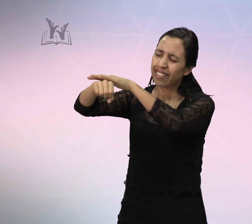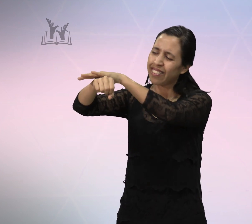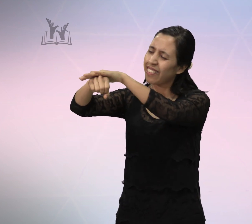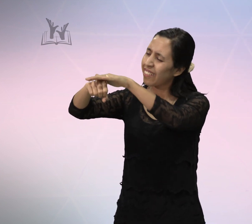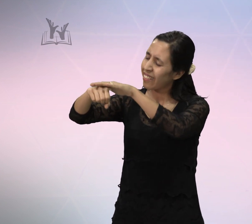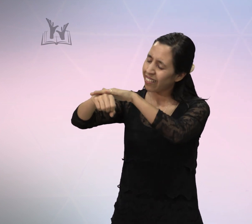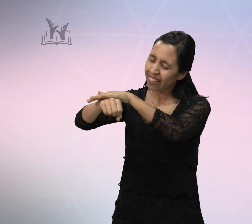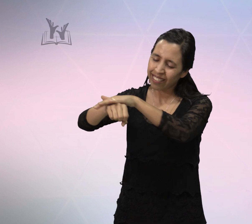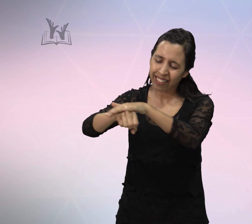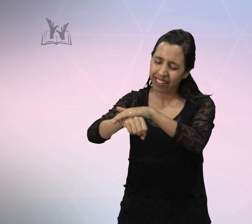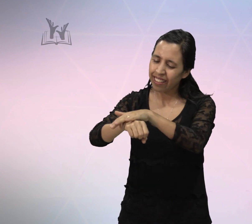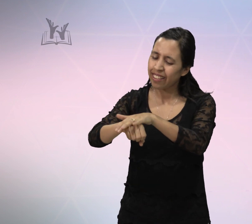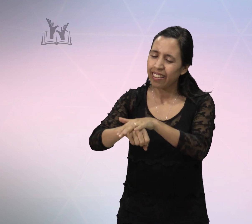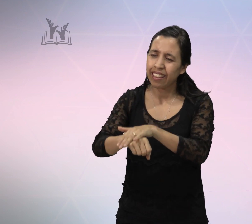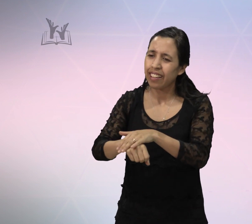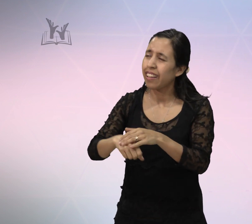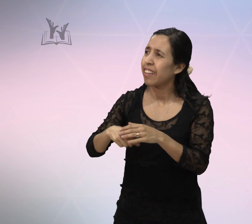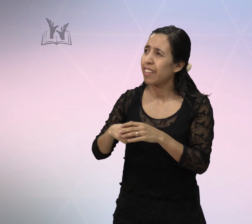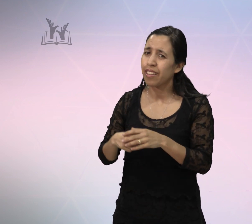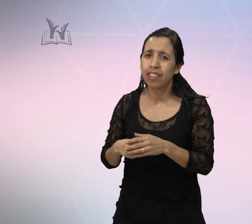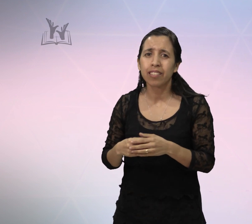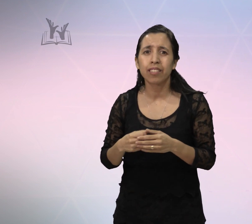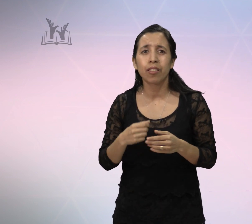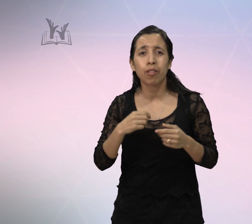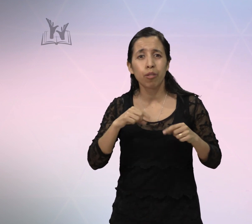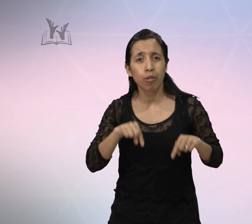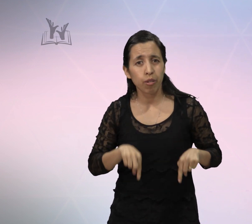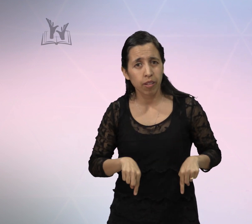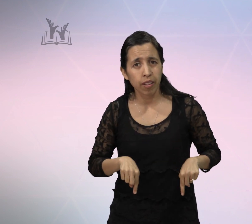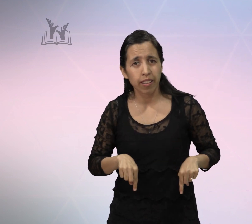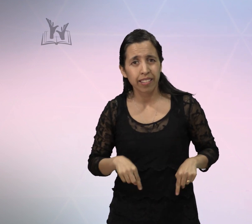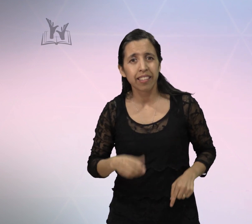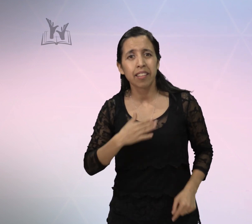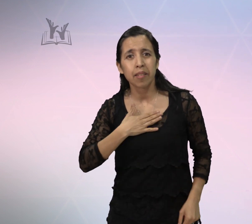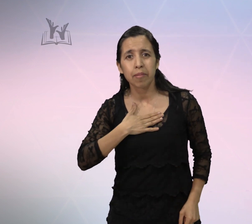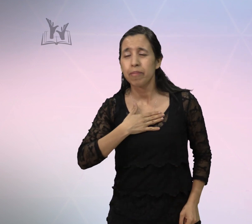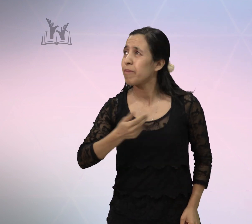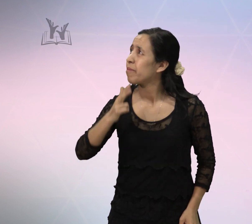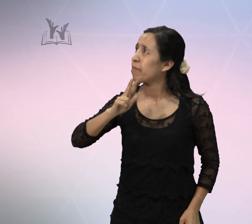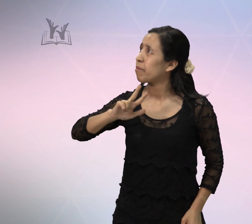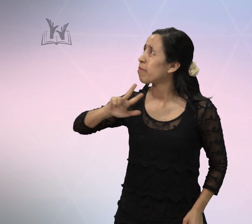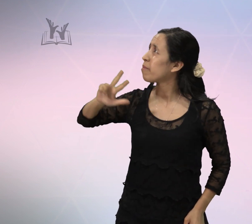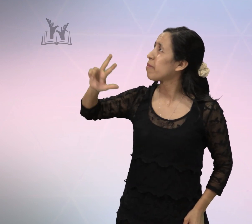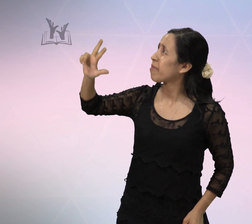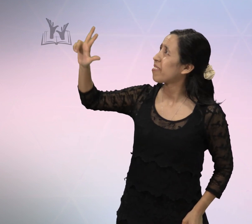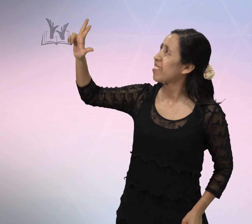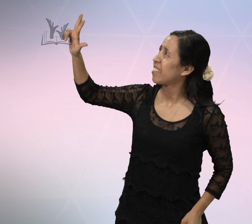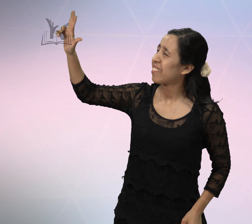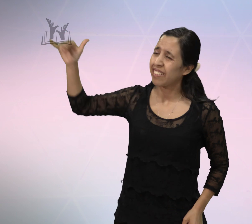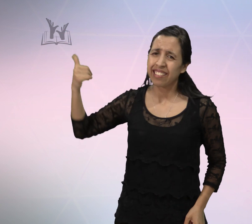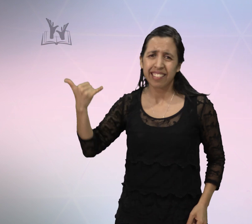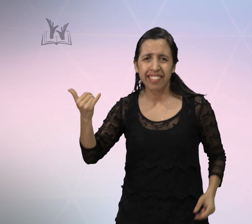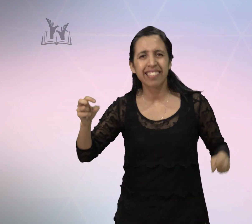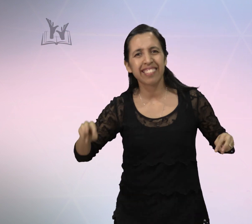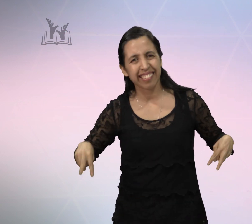pecados hoy Sé mi Señor y Salvador